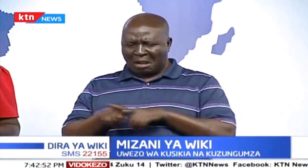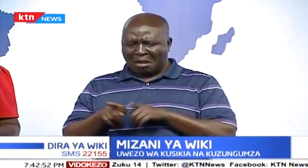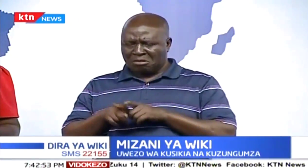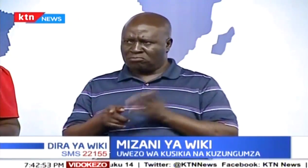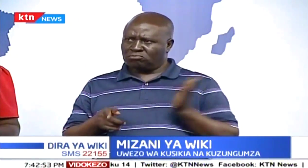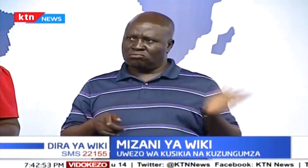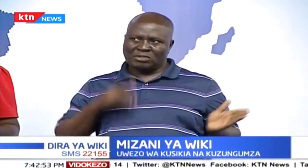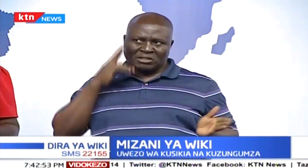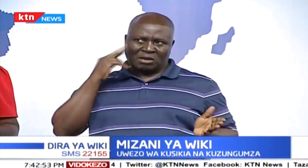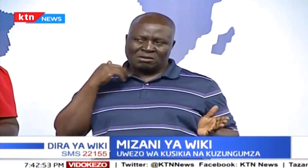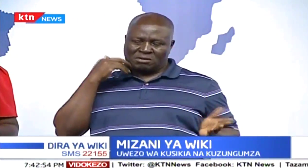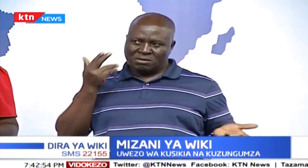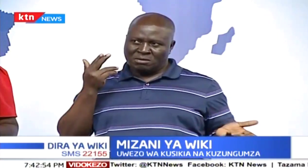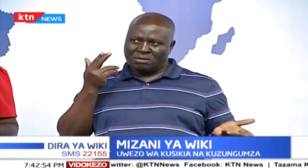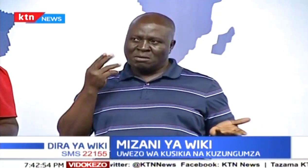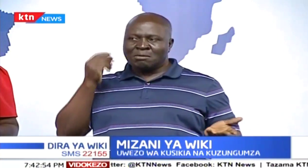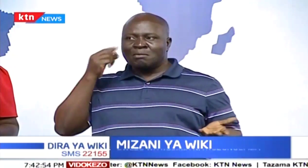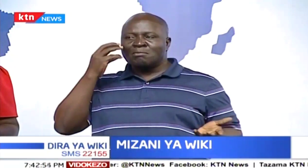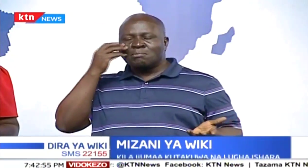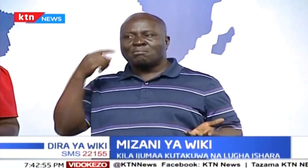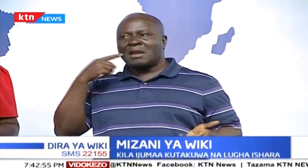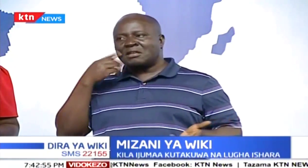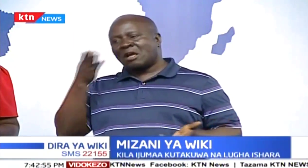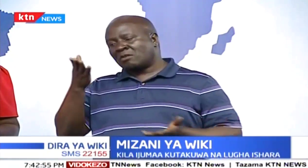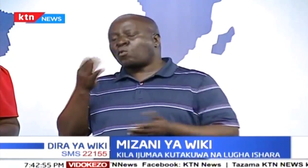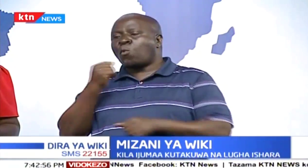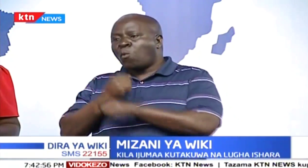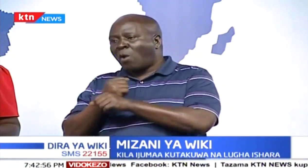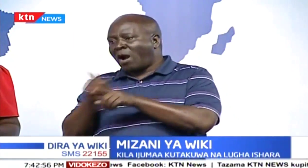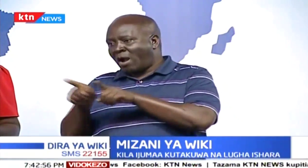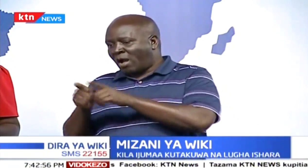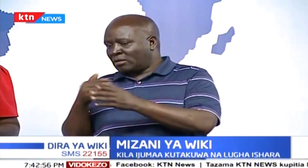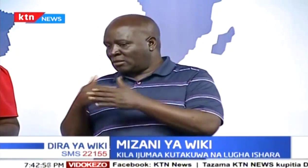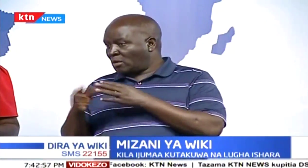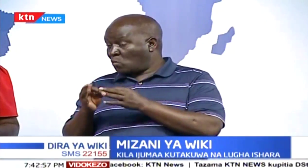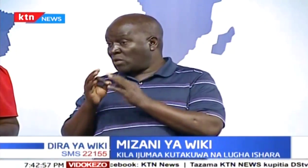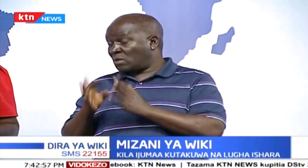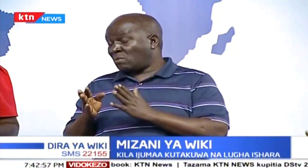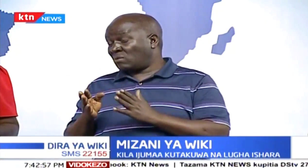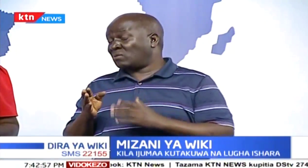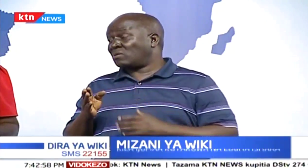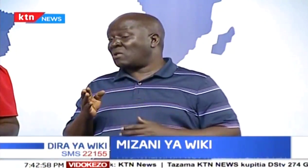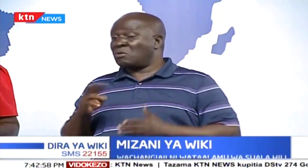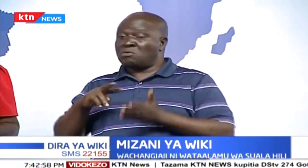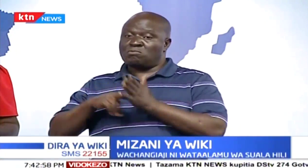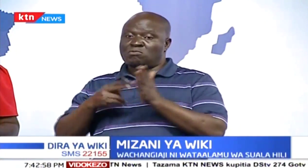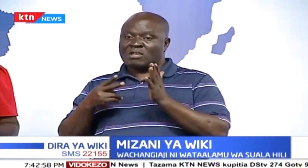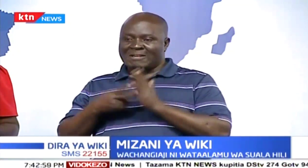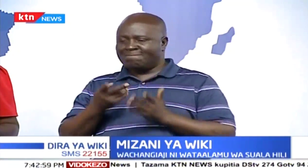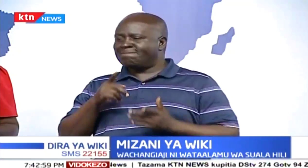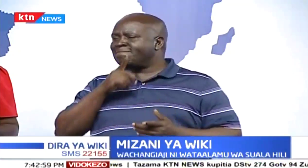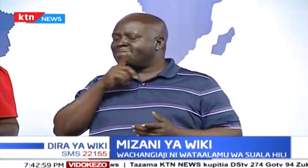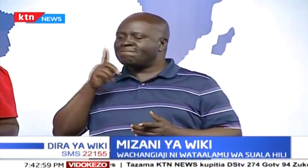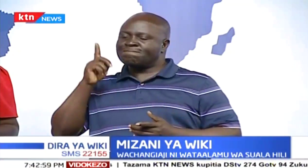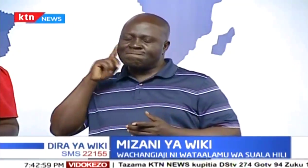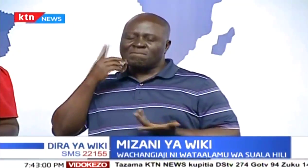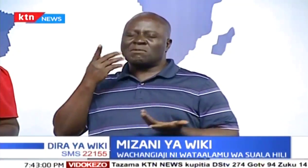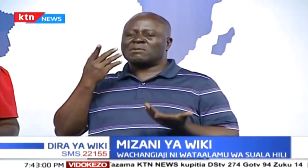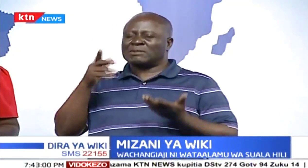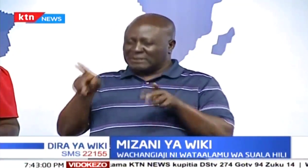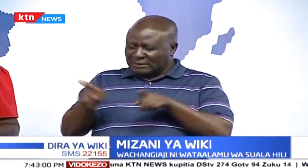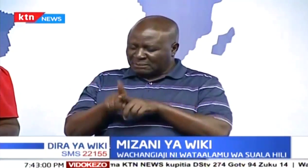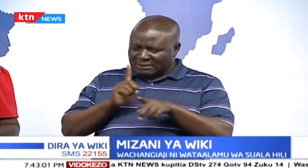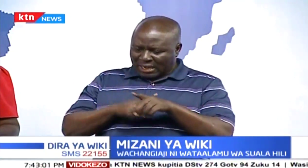awana hizo vikuazo. Lakini wewe kama mtu wambao siki, lazima ukwena mkalimani, ukienda mkutano.